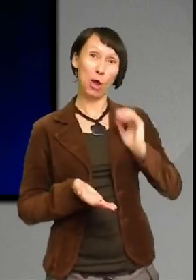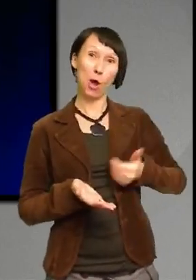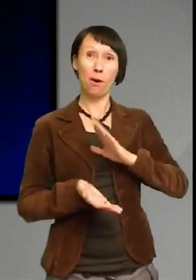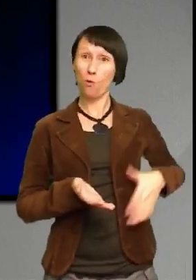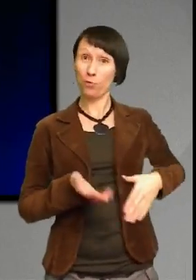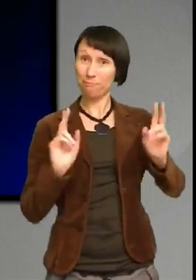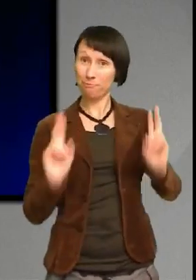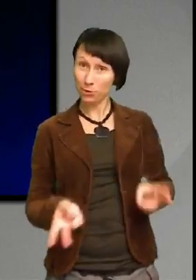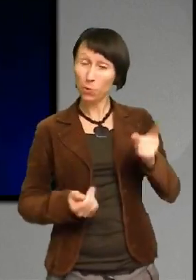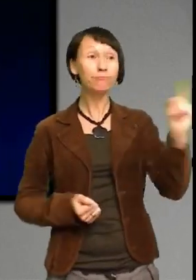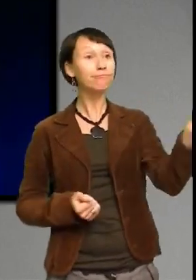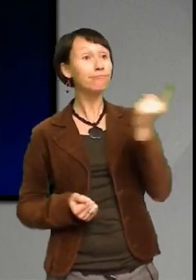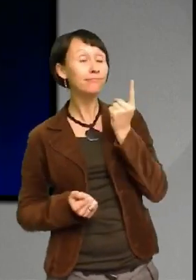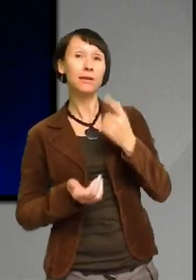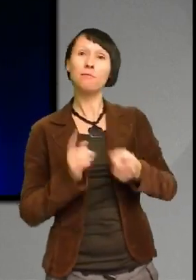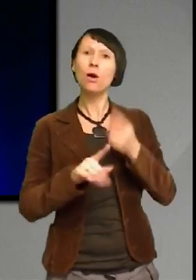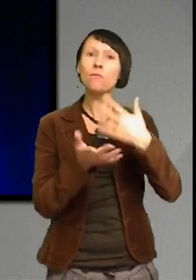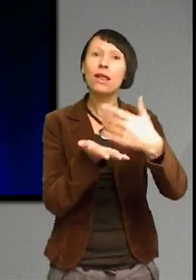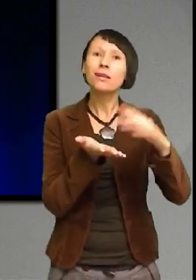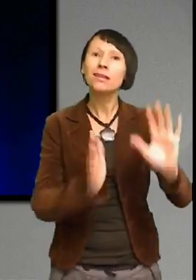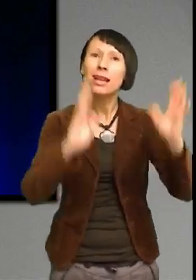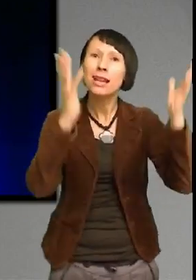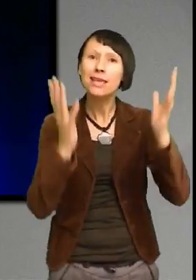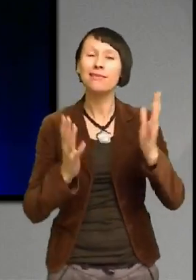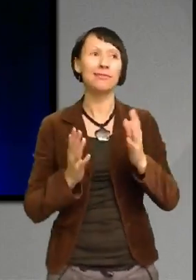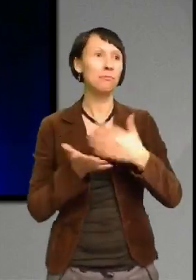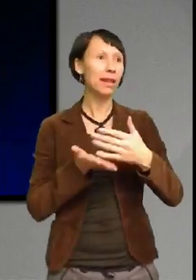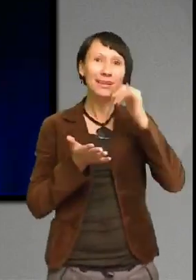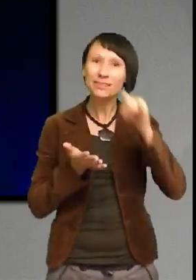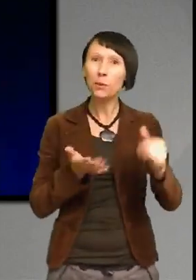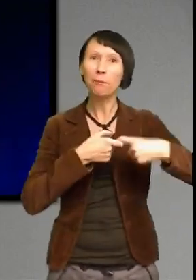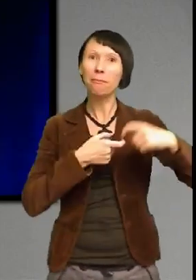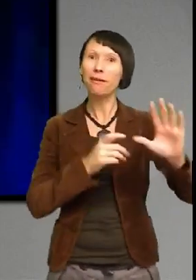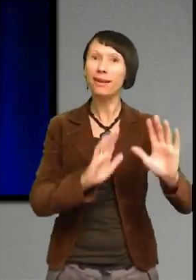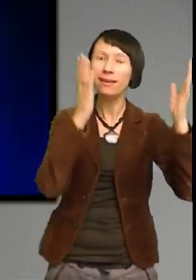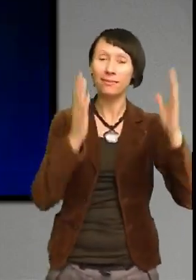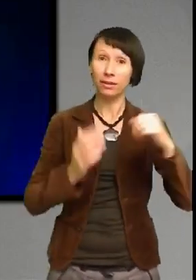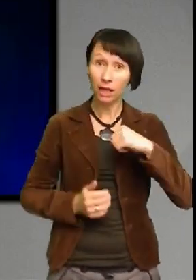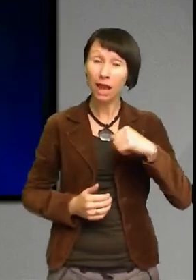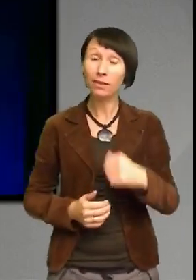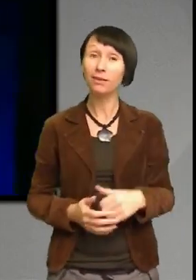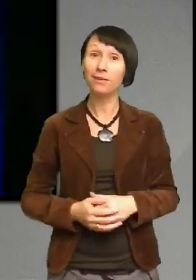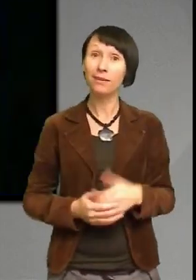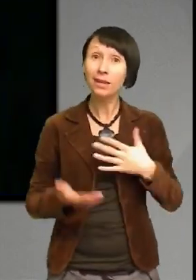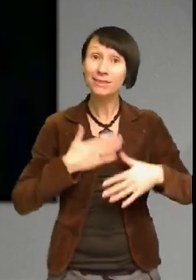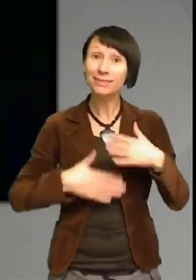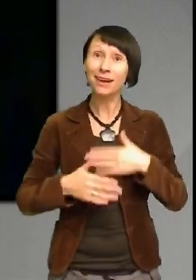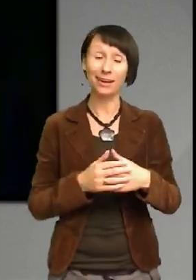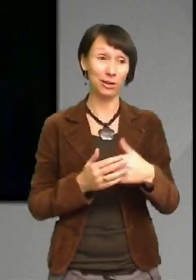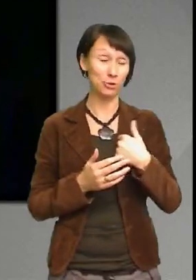sitt liv och historier. Och det var trevligt och intressant. Men också att hon vågade komma fram så. För vi vet att det är många som är rädda